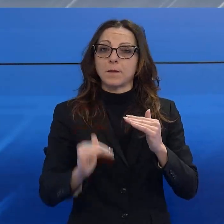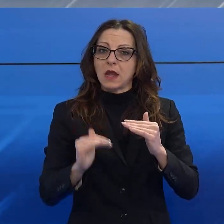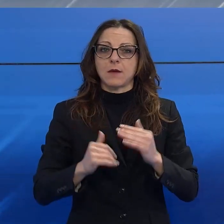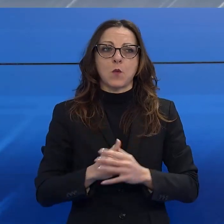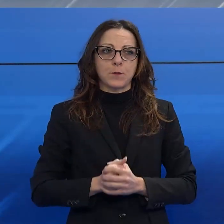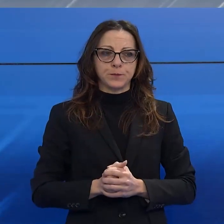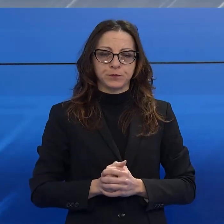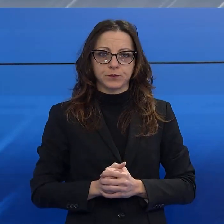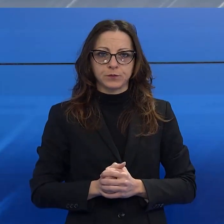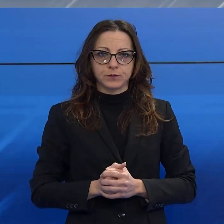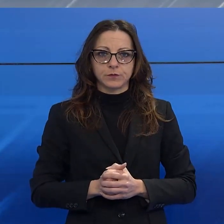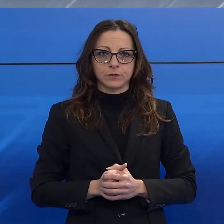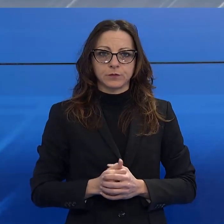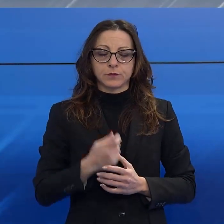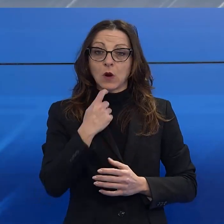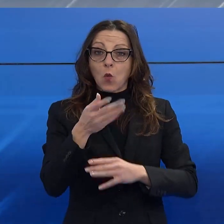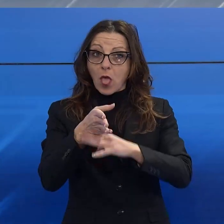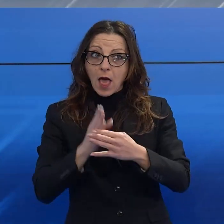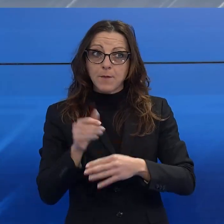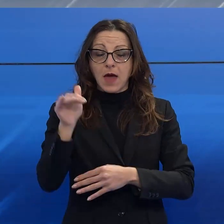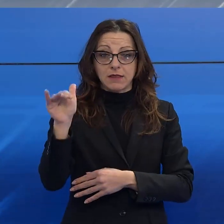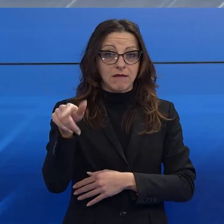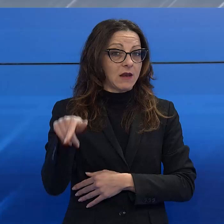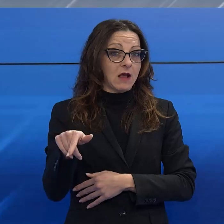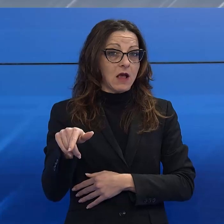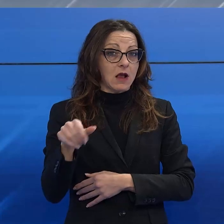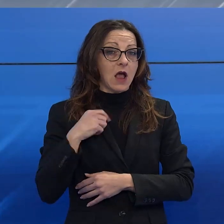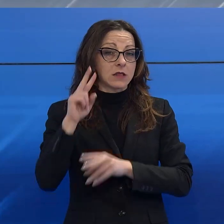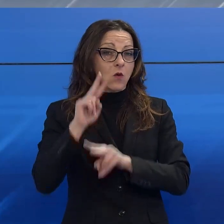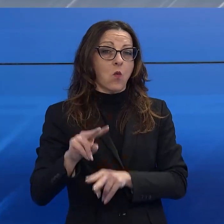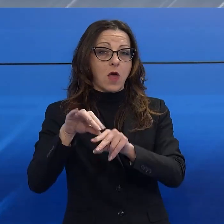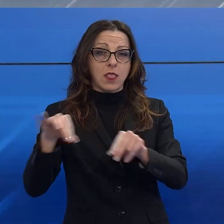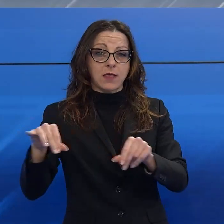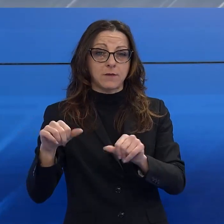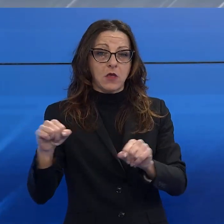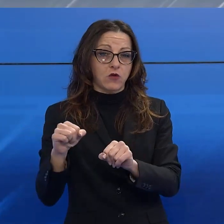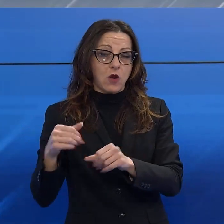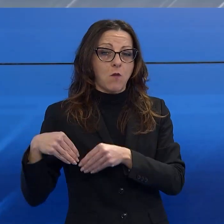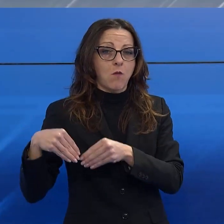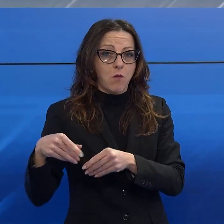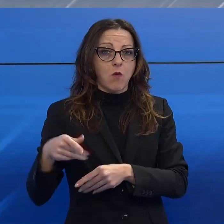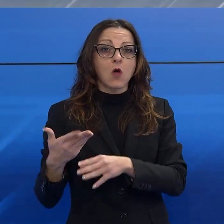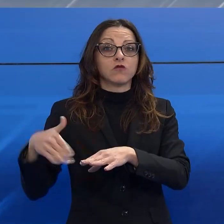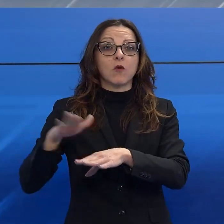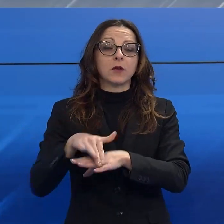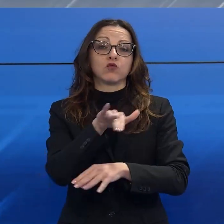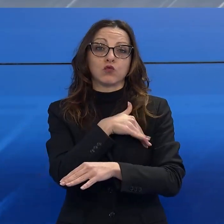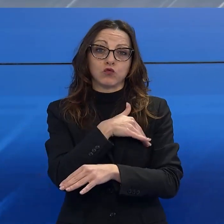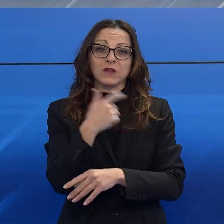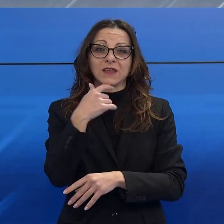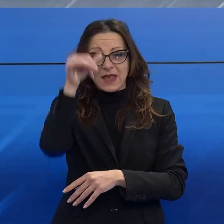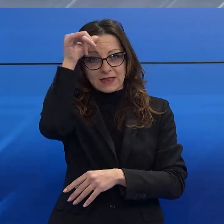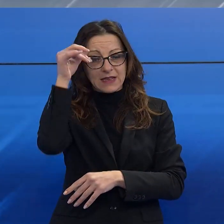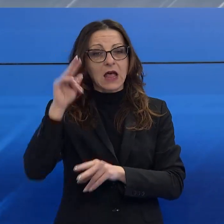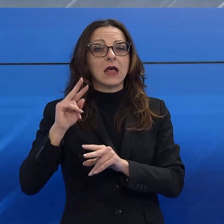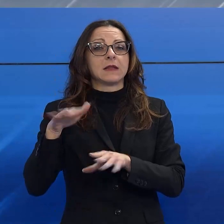anni, tagliando fuori dunque una fetta consistente di aspiranti guardia spiaggia che sono tipicamente in Versiglia studenti che in estate fanno la stagione